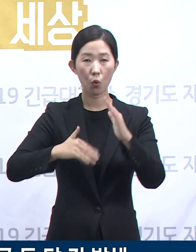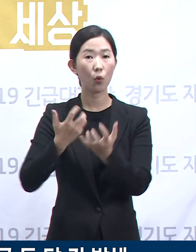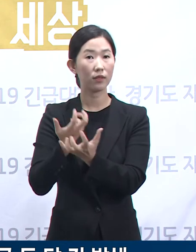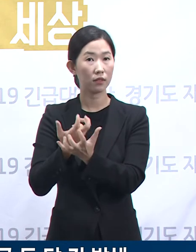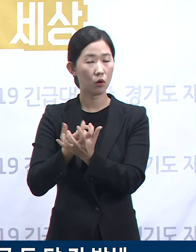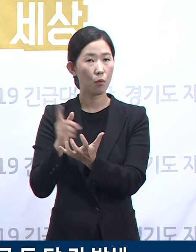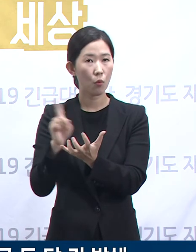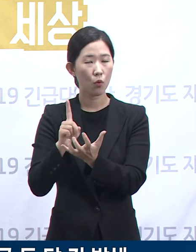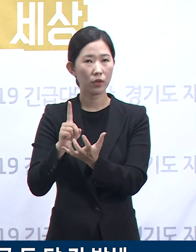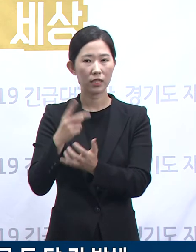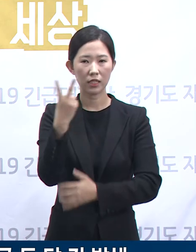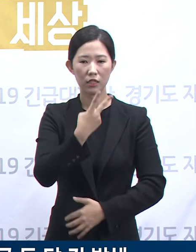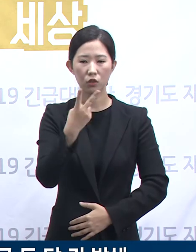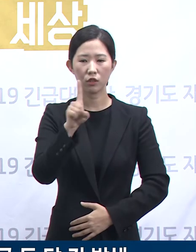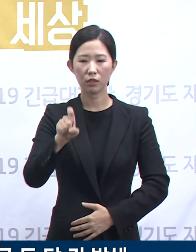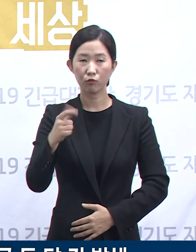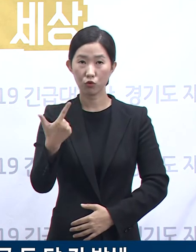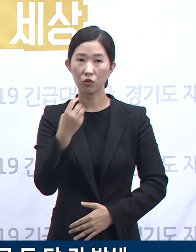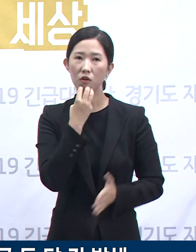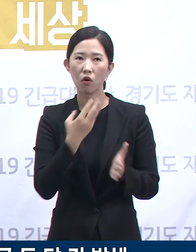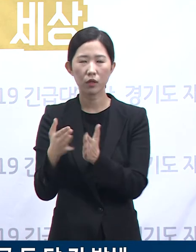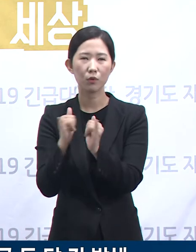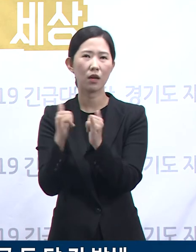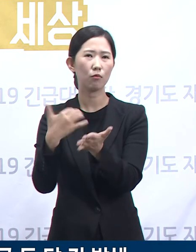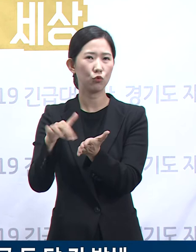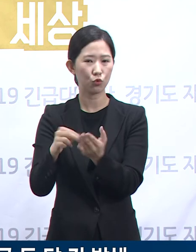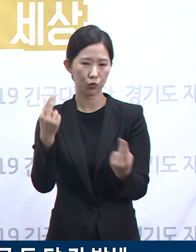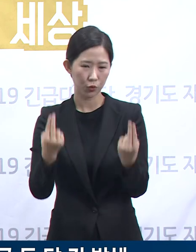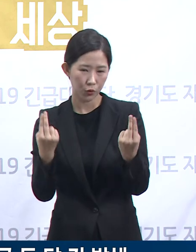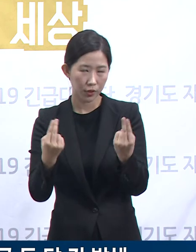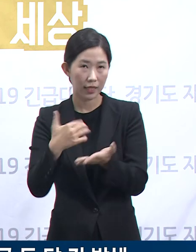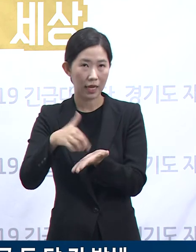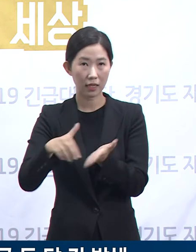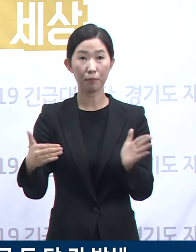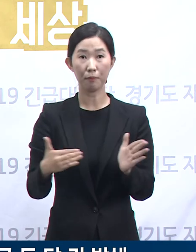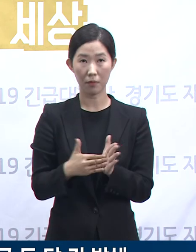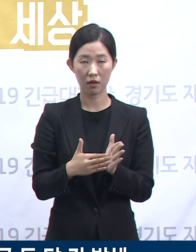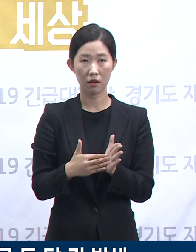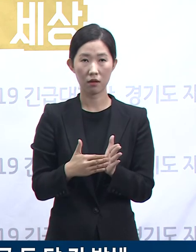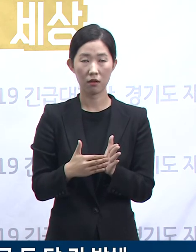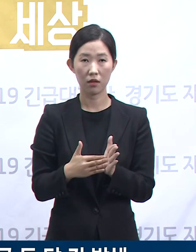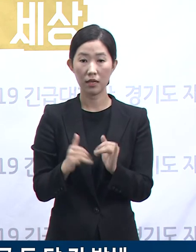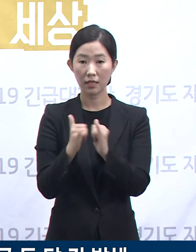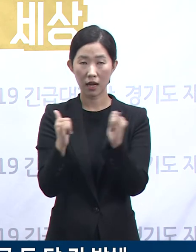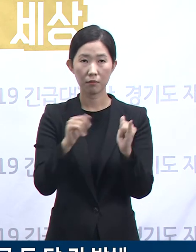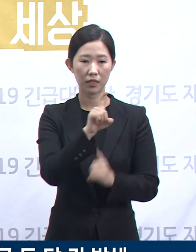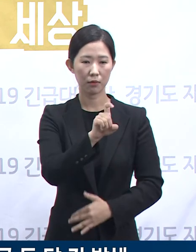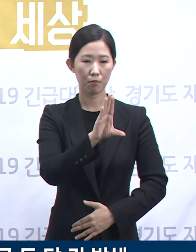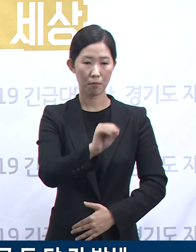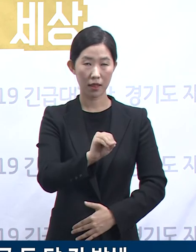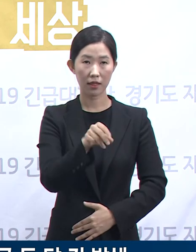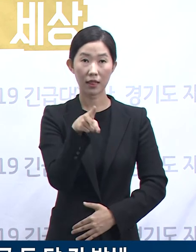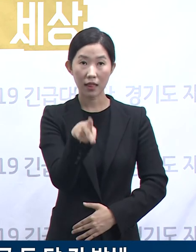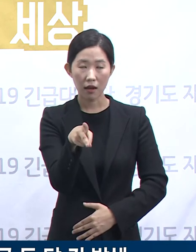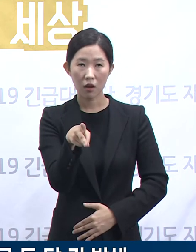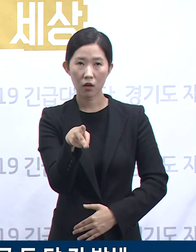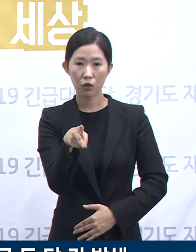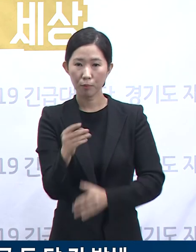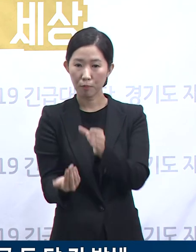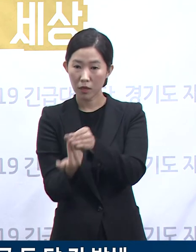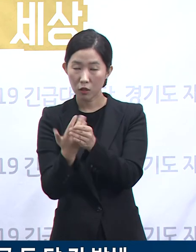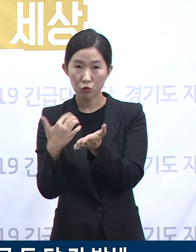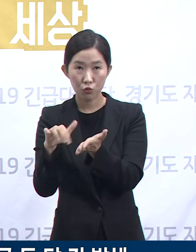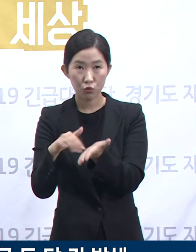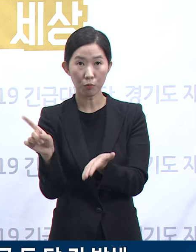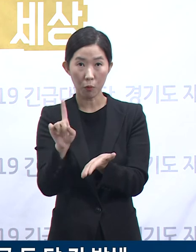통계청 경기도 인구와 대비하여 비교해봤습니다. 인구 10만 명당 발생 숫자를 분석하면 다음과 같습니다.